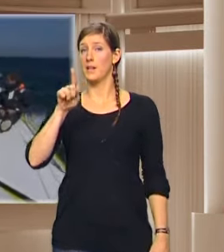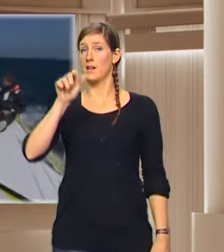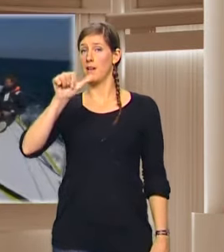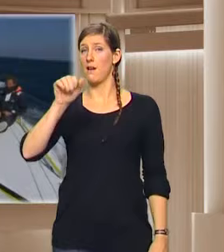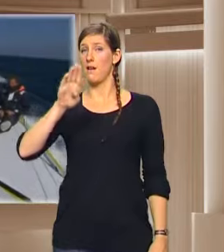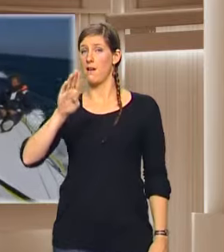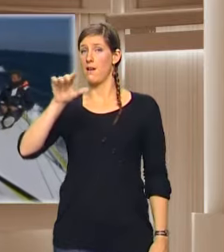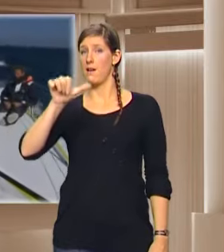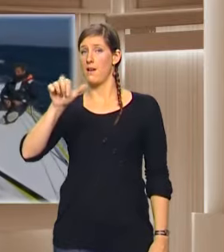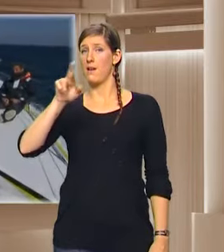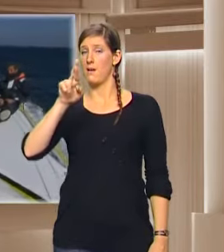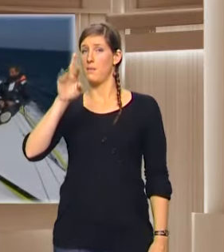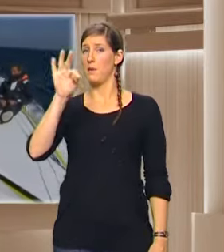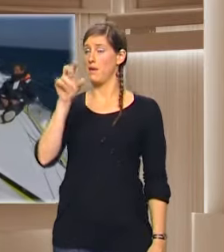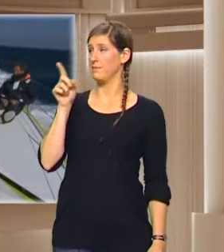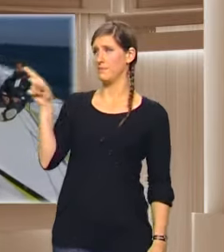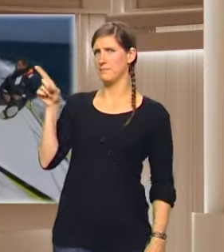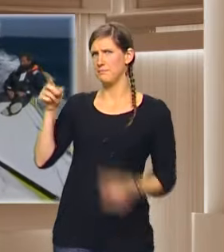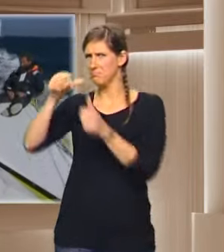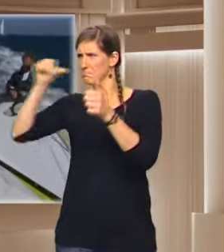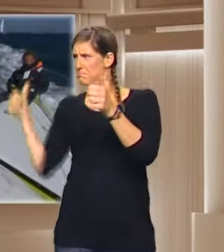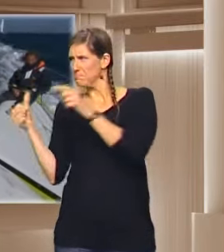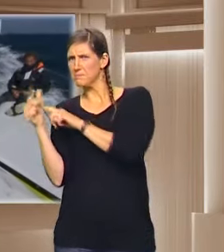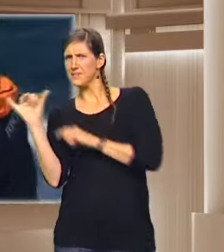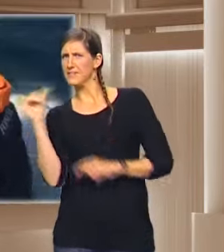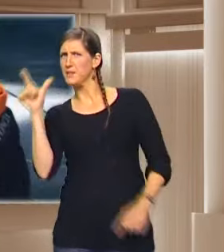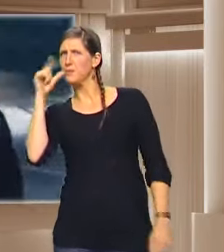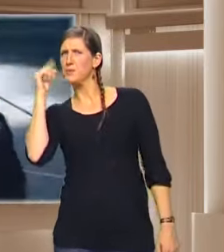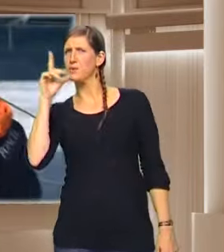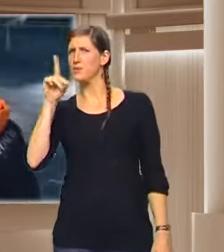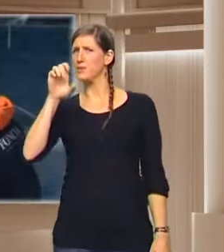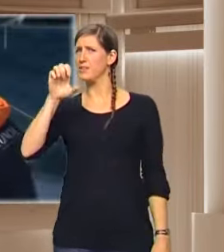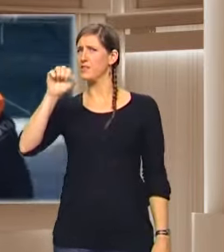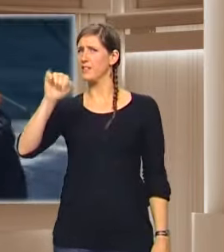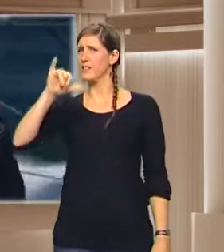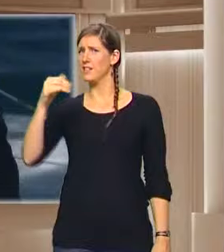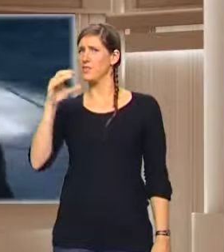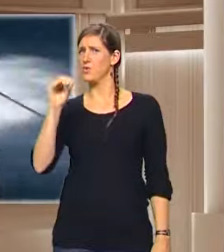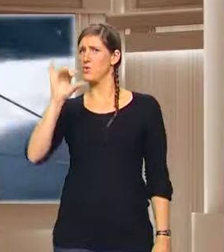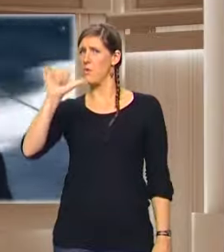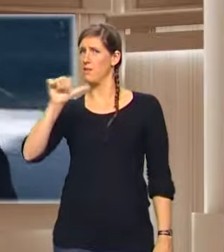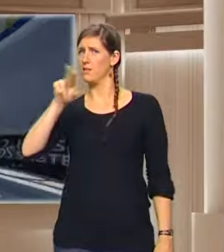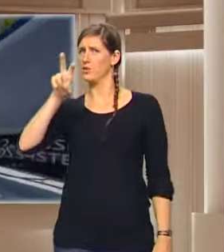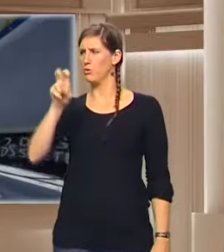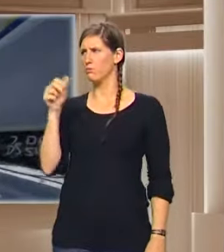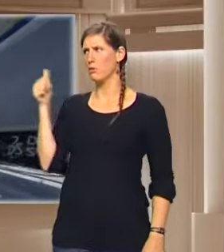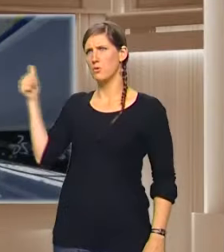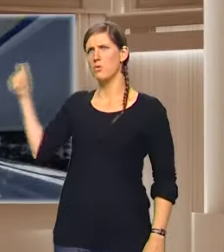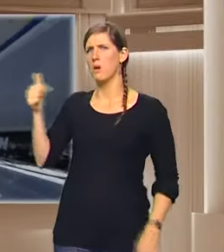Au premier plan, François Gabart. Et derrière lui, un certain Michel Desjoyeaux. Lui, il a déjà deux victoires au